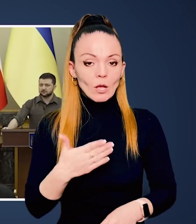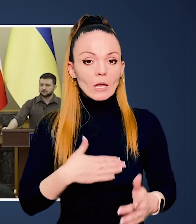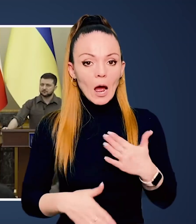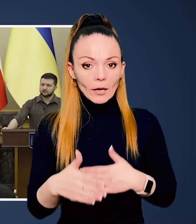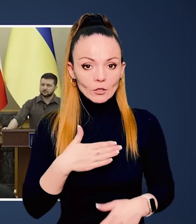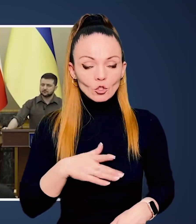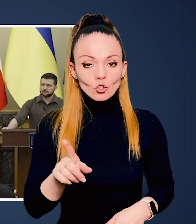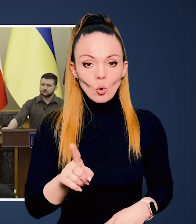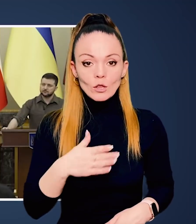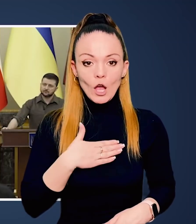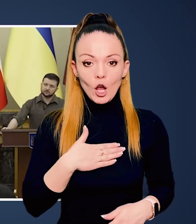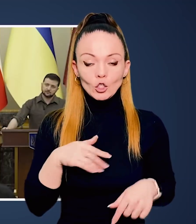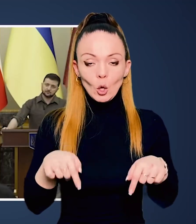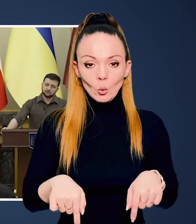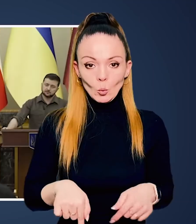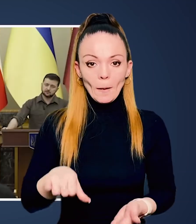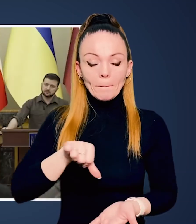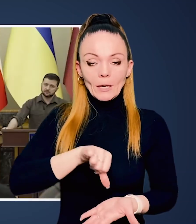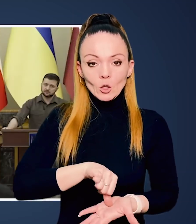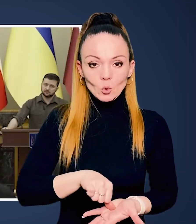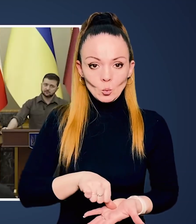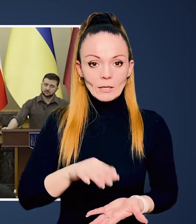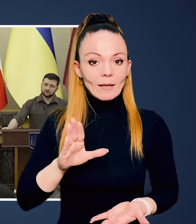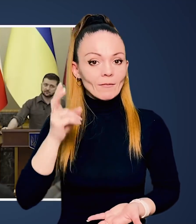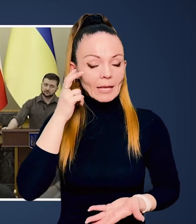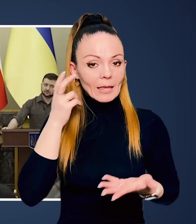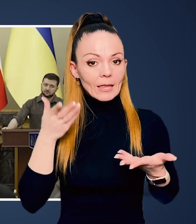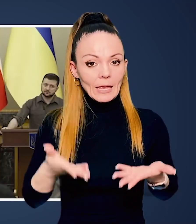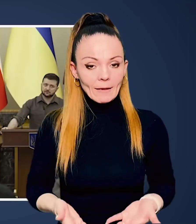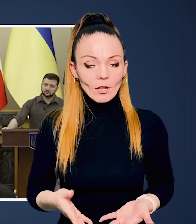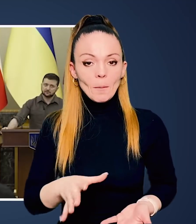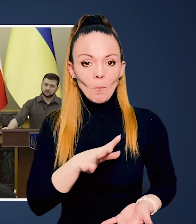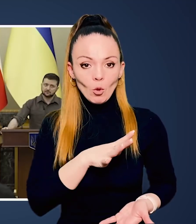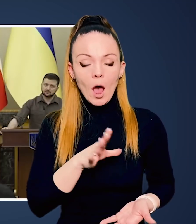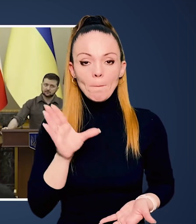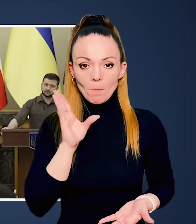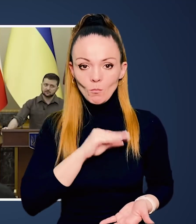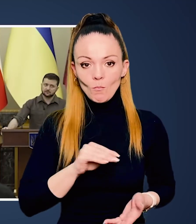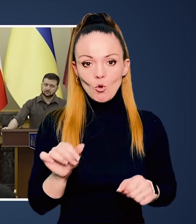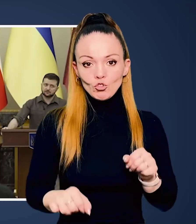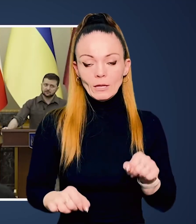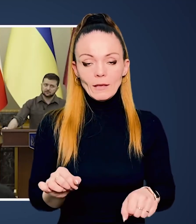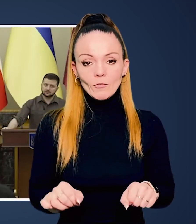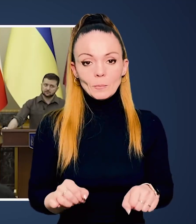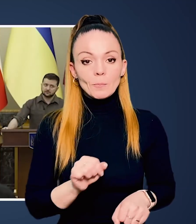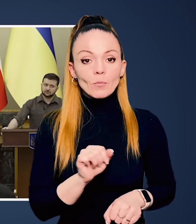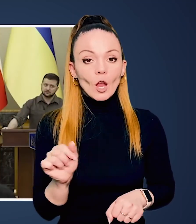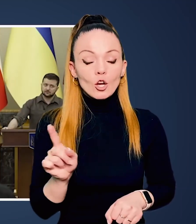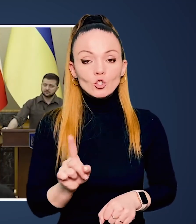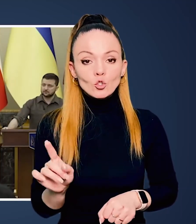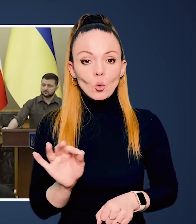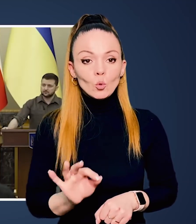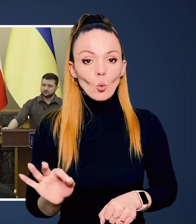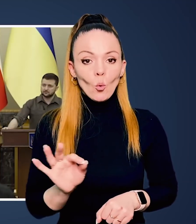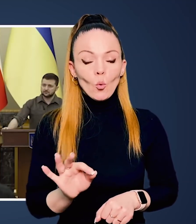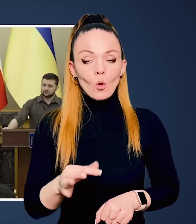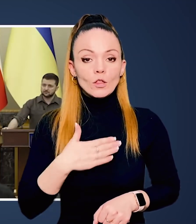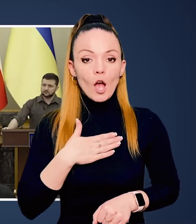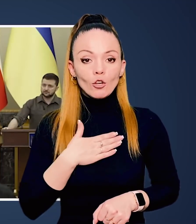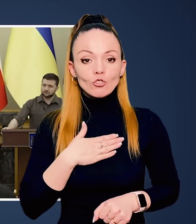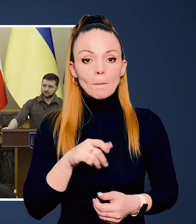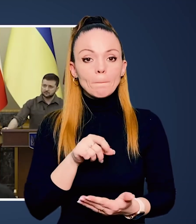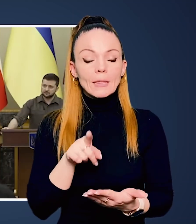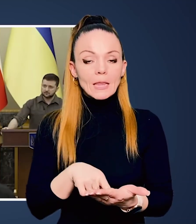реалізувати. Але ми дуже раді, що наша тут присутність в Києві була можлива.